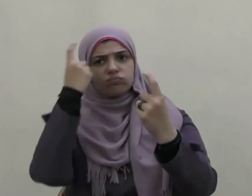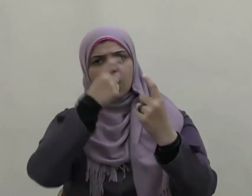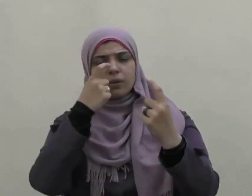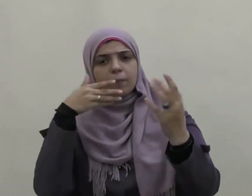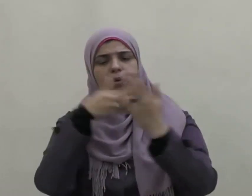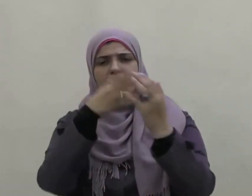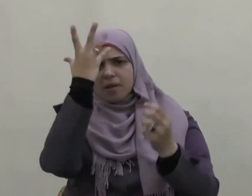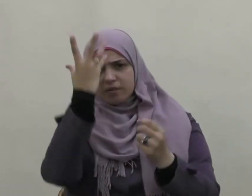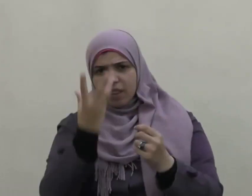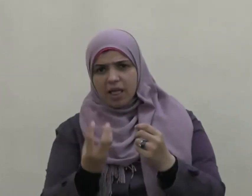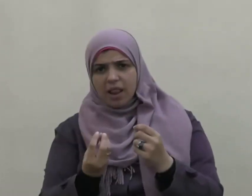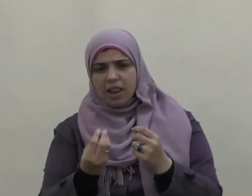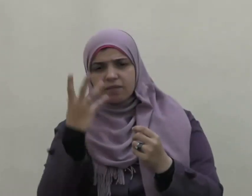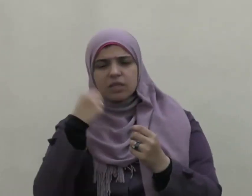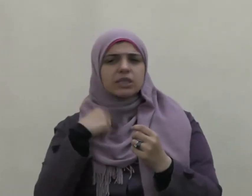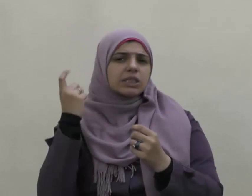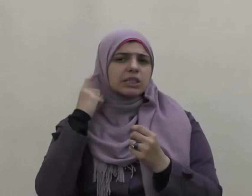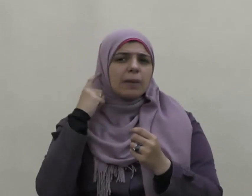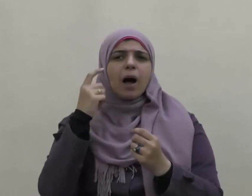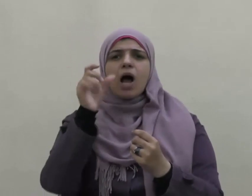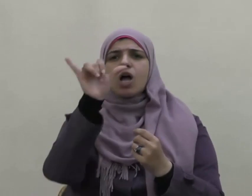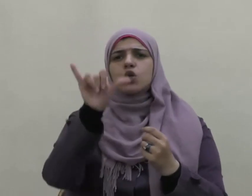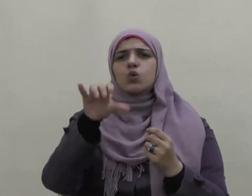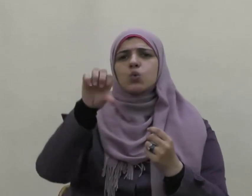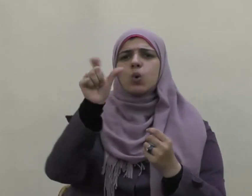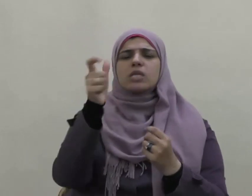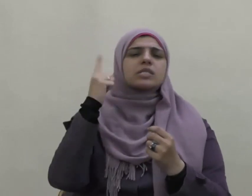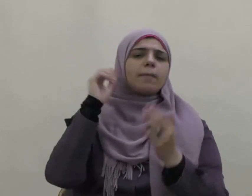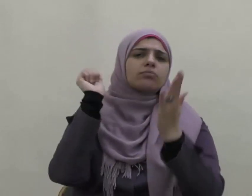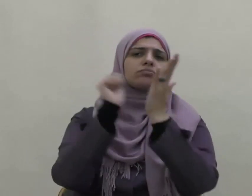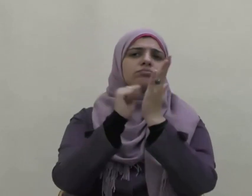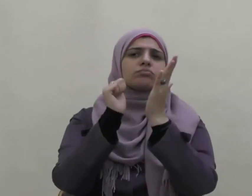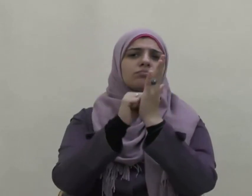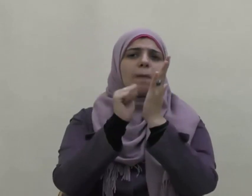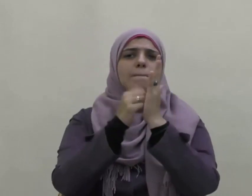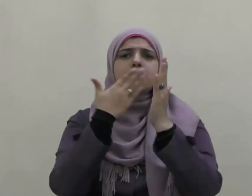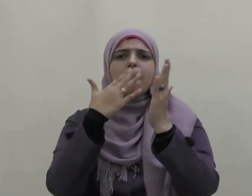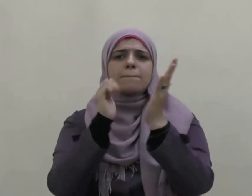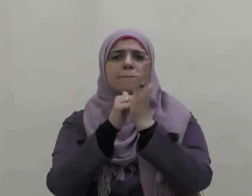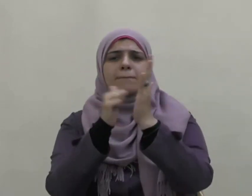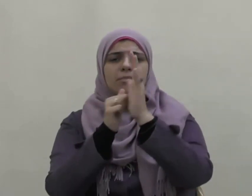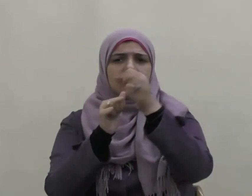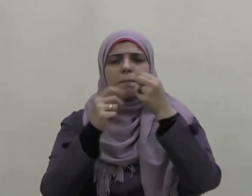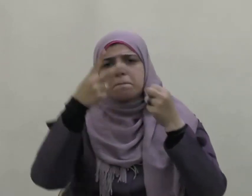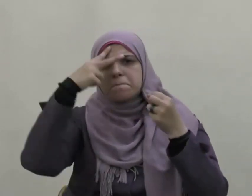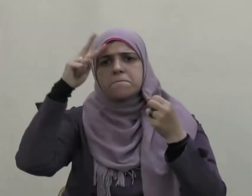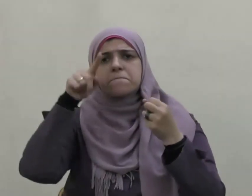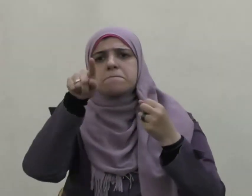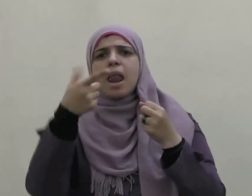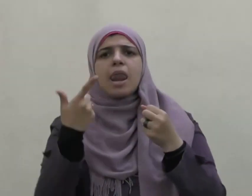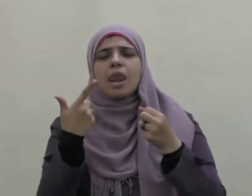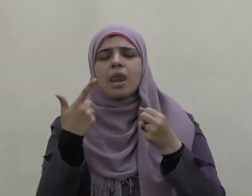الليل سمع يونس طرقا على باب منزله فقال من بالباب قال